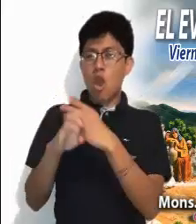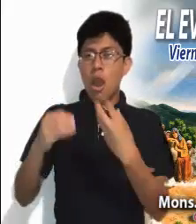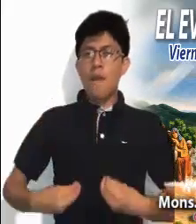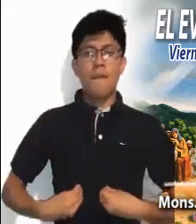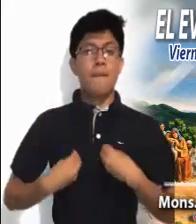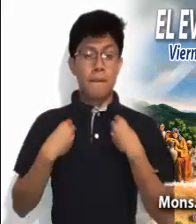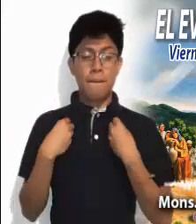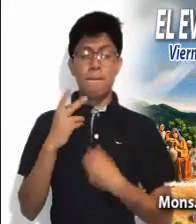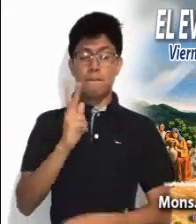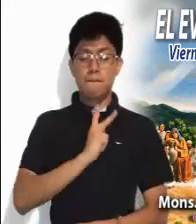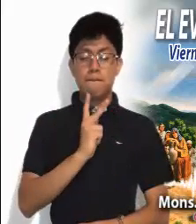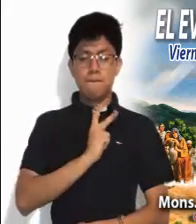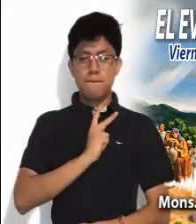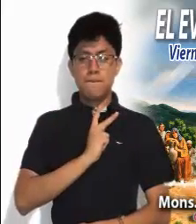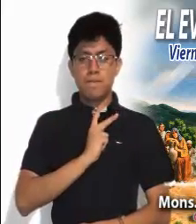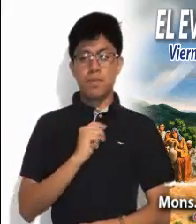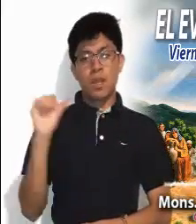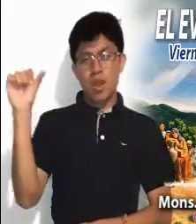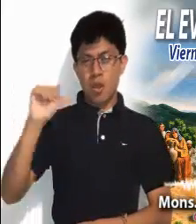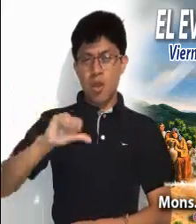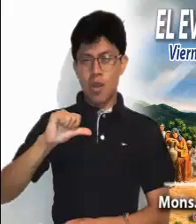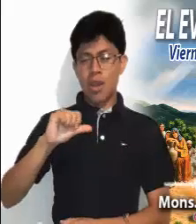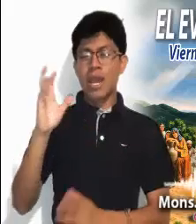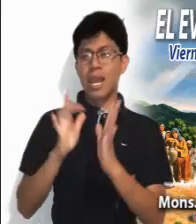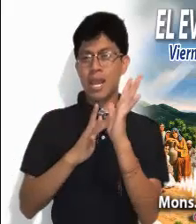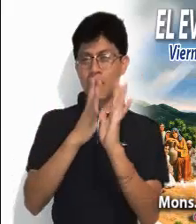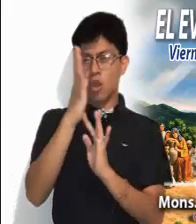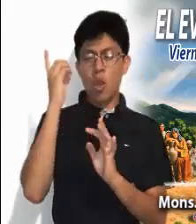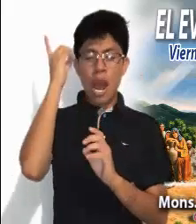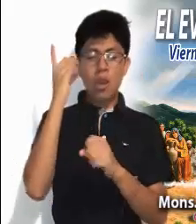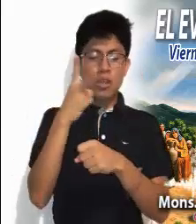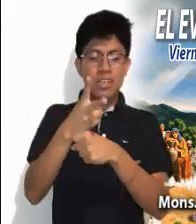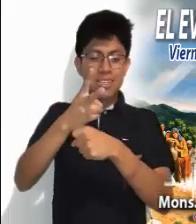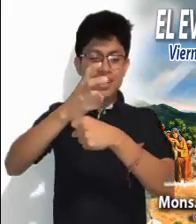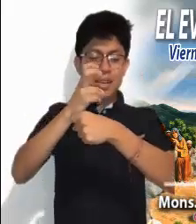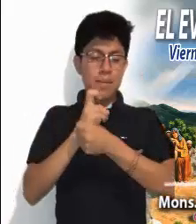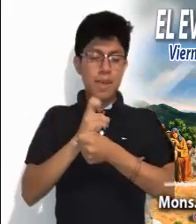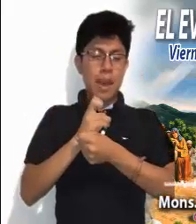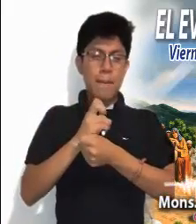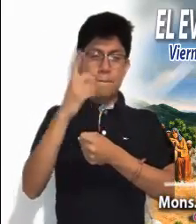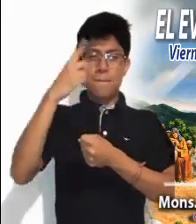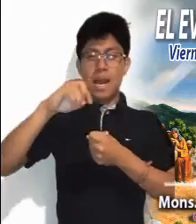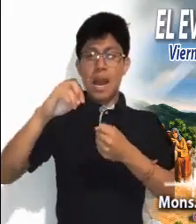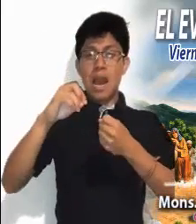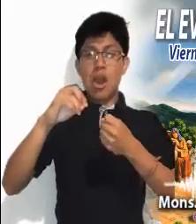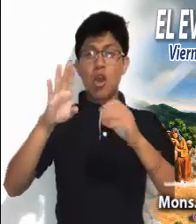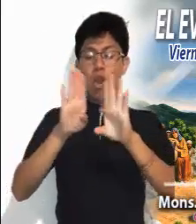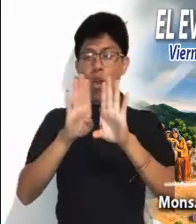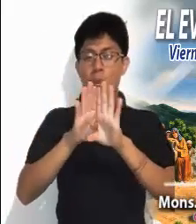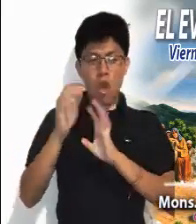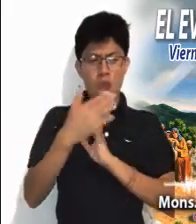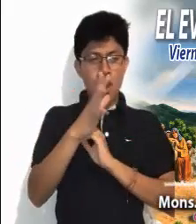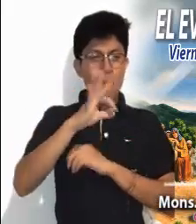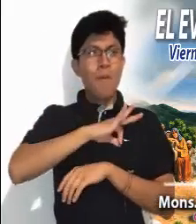vivir los acontecimientos. Hoy Cristo hace una invitación a sus discípulos para que, del mismo